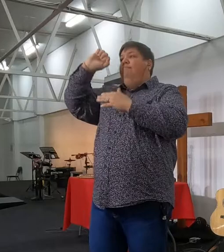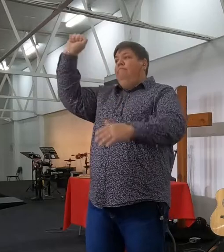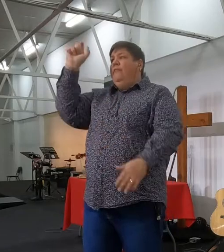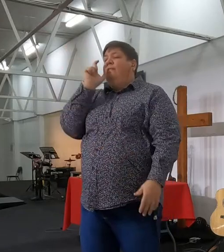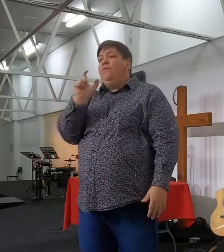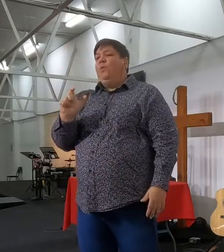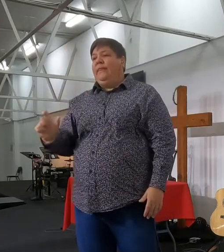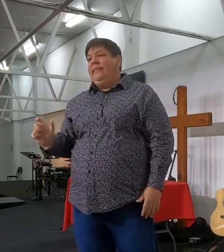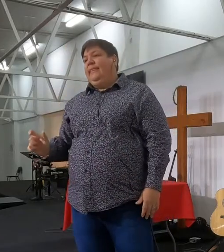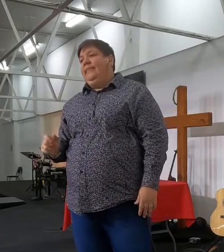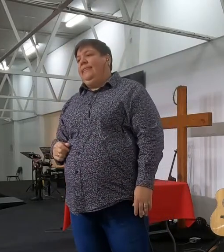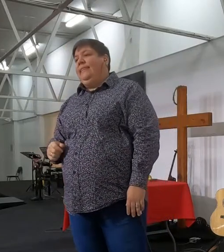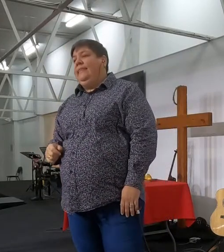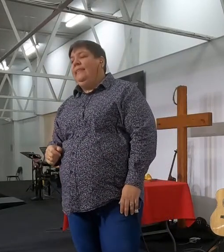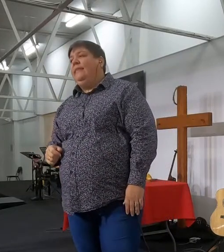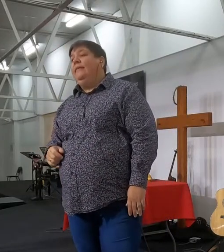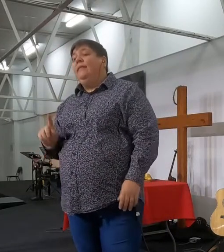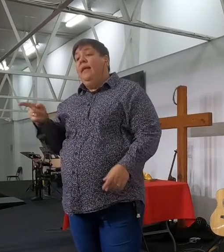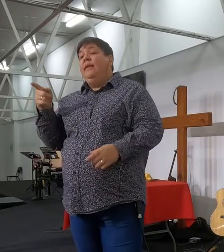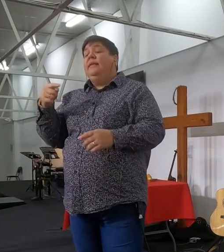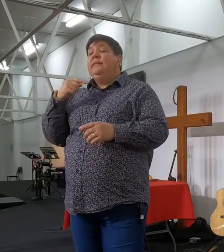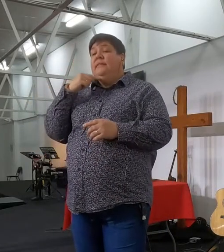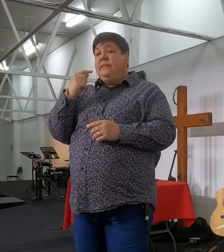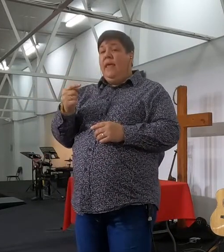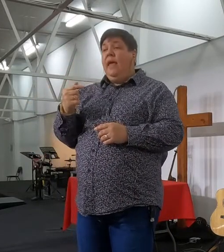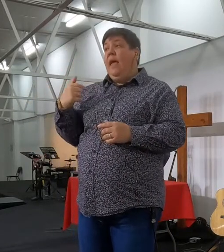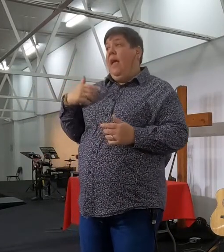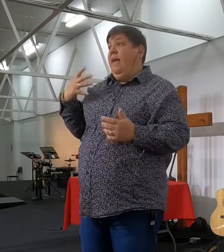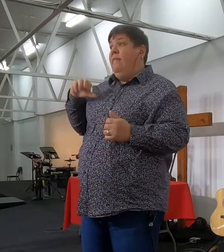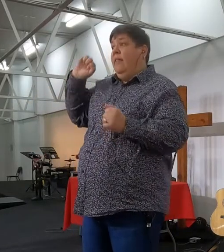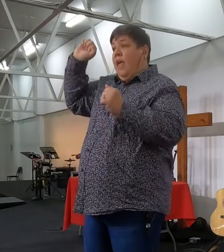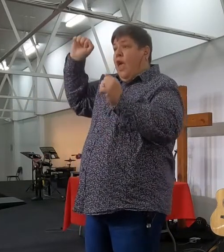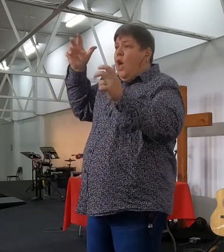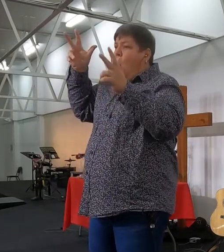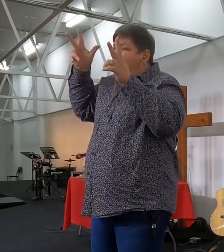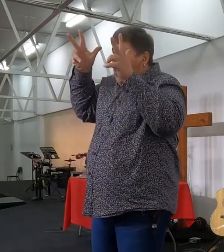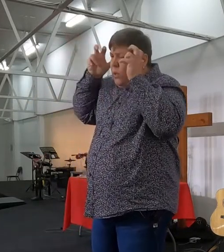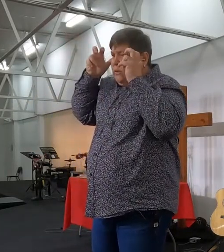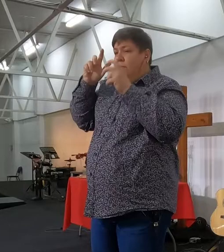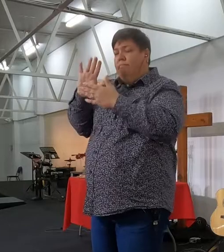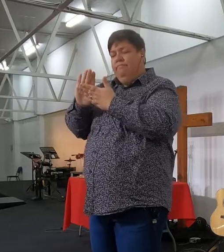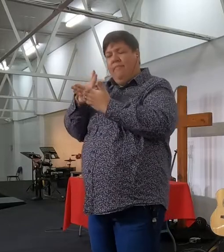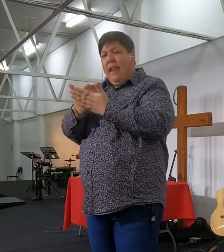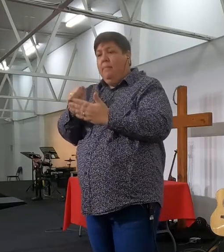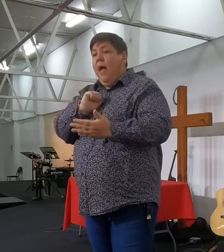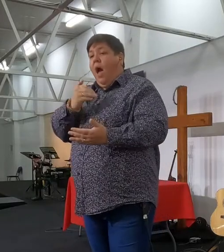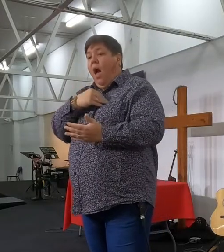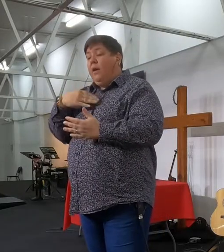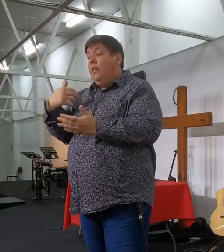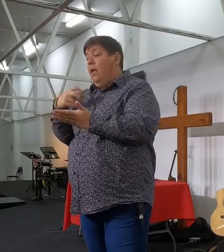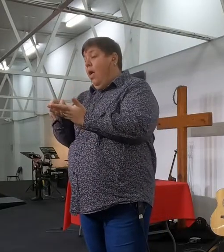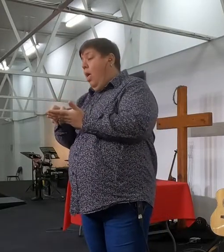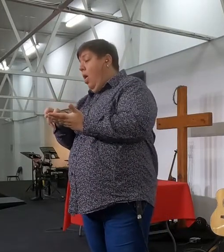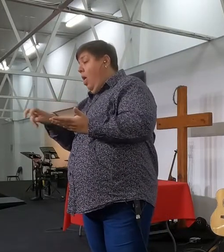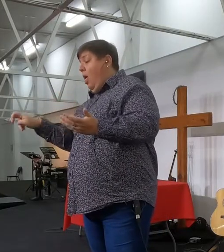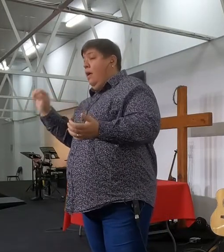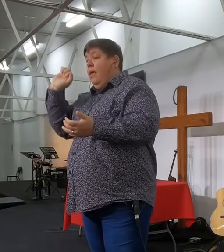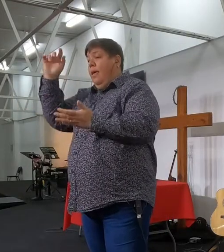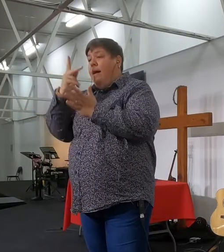en dan sê die persalomus, ek wil nie gehoorzaam wees, met my jylle hart, laat my nie afweik van die geboeie nie, en dan die thema vers,